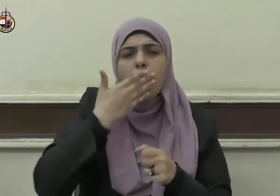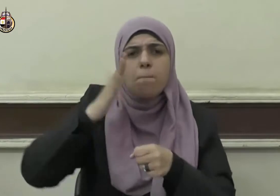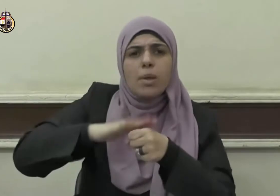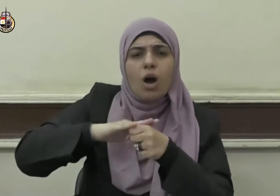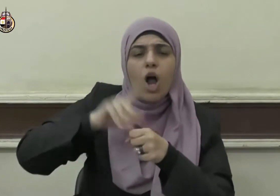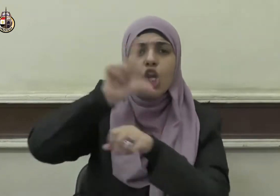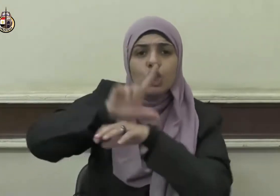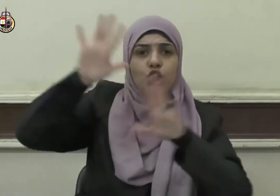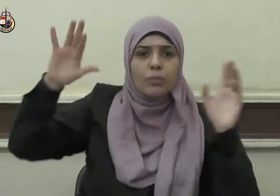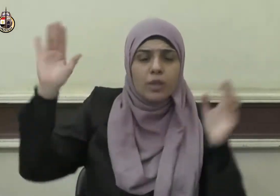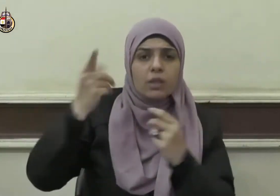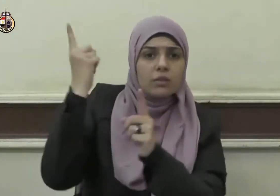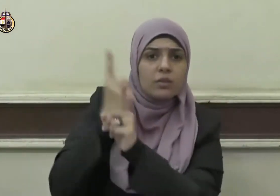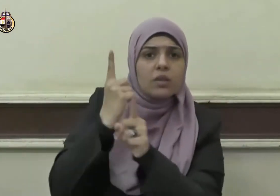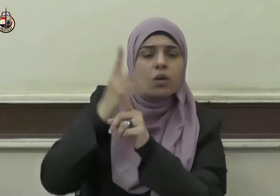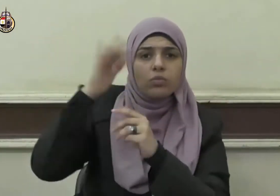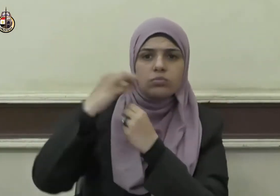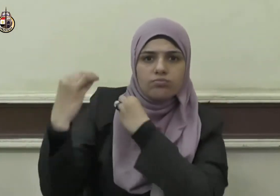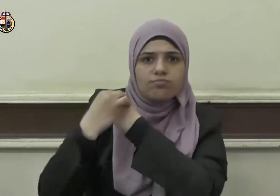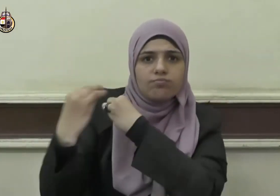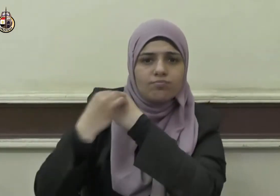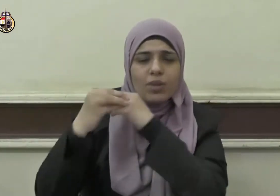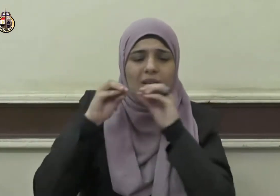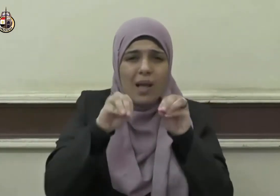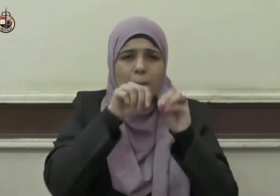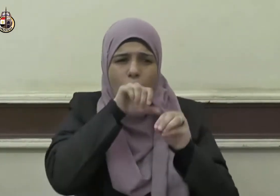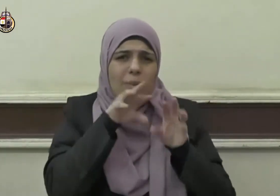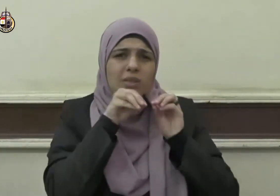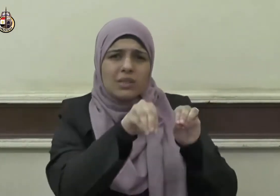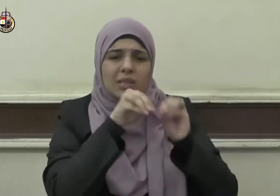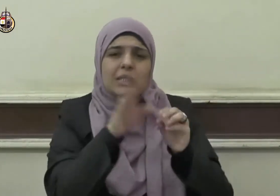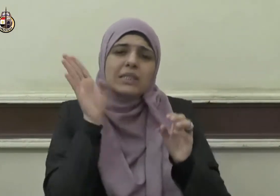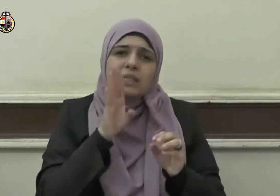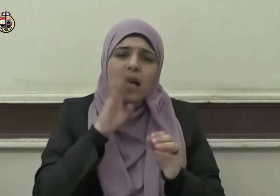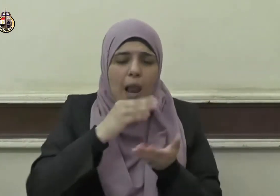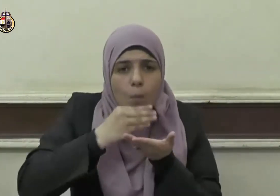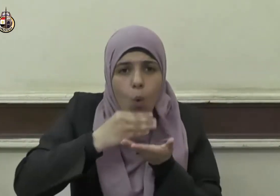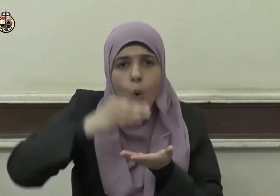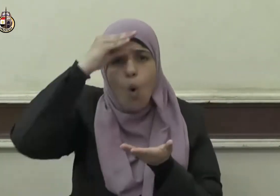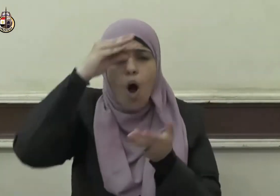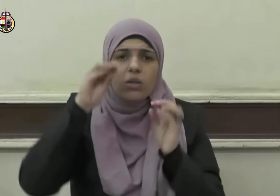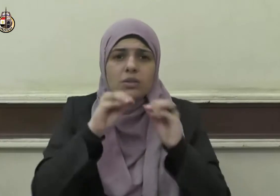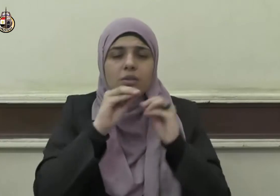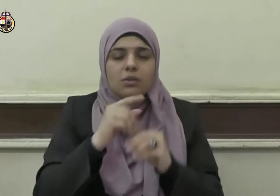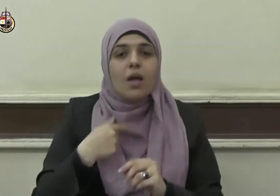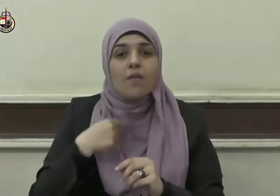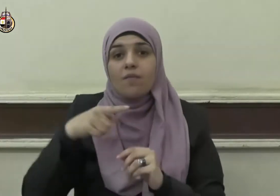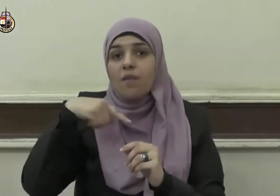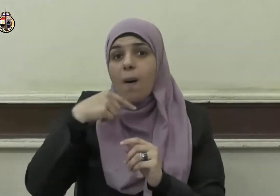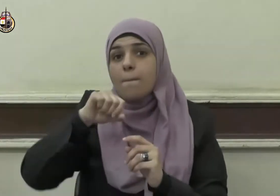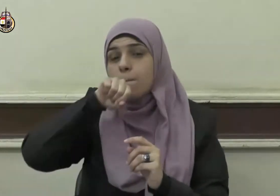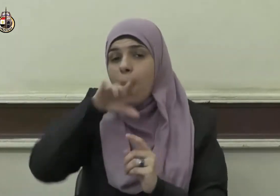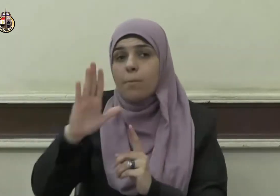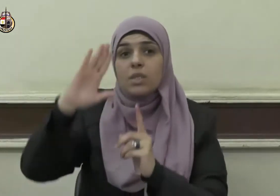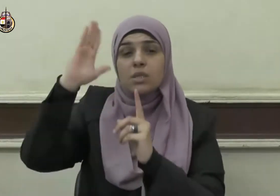فإذا يرسه القرآن فرسول الله صلى الله عليه وسلم